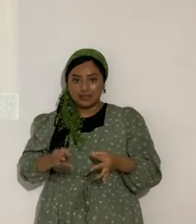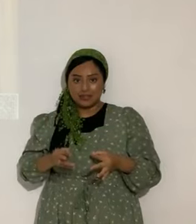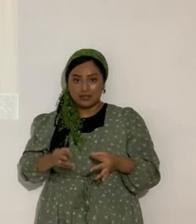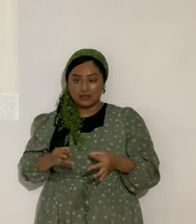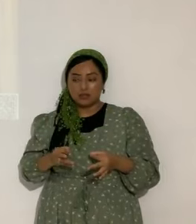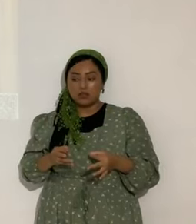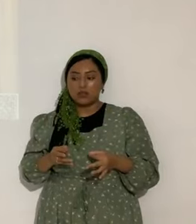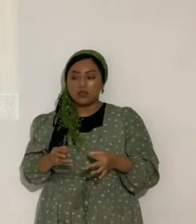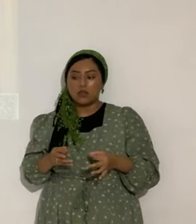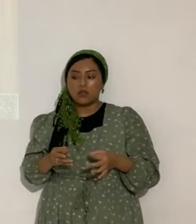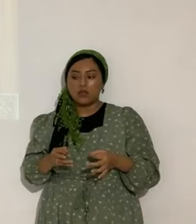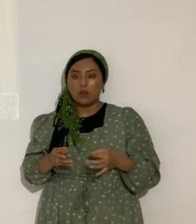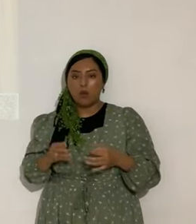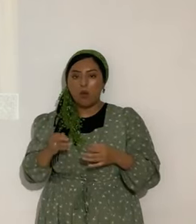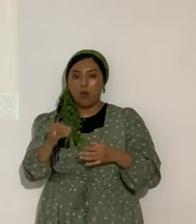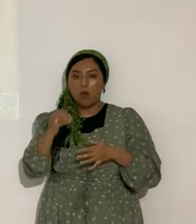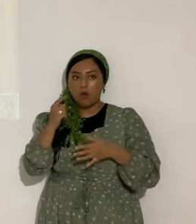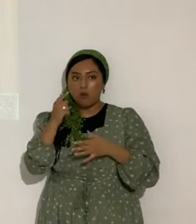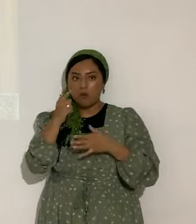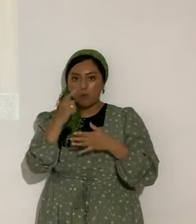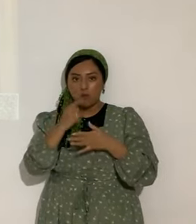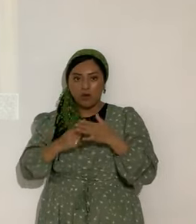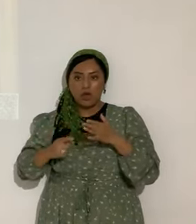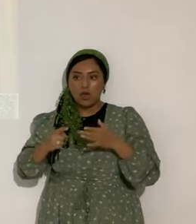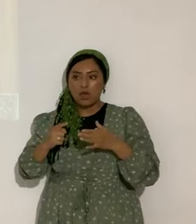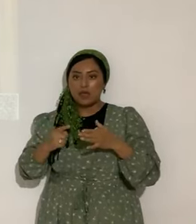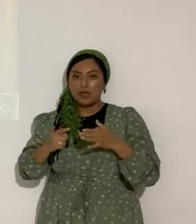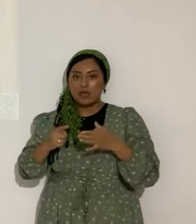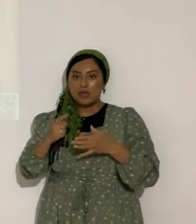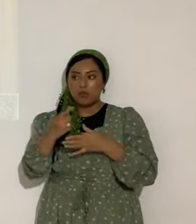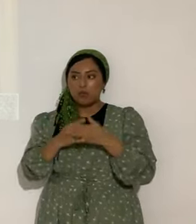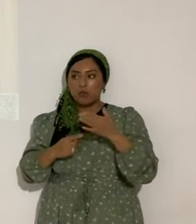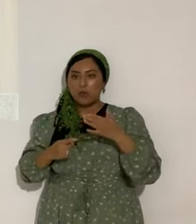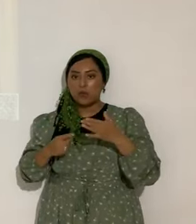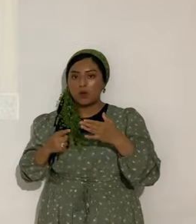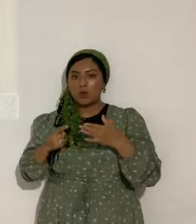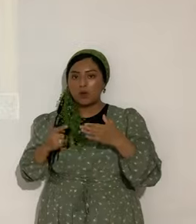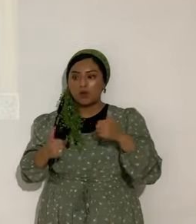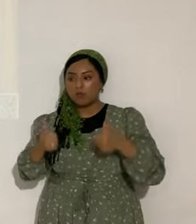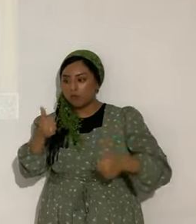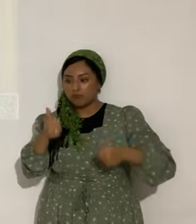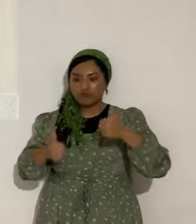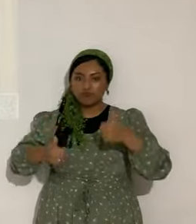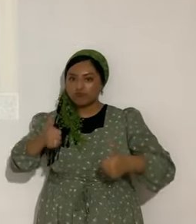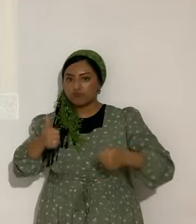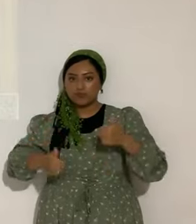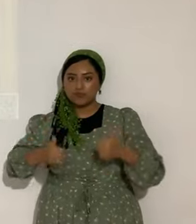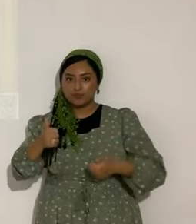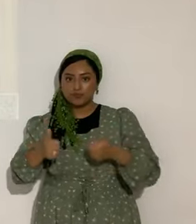cuáles serán esas decisiones. Repito. La mente consciente.